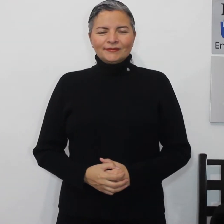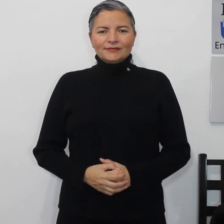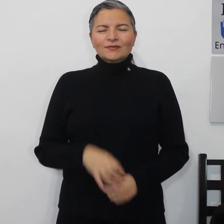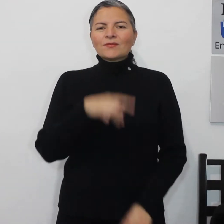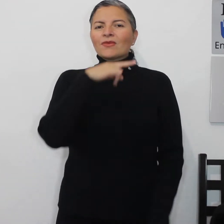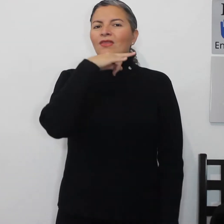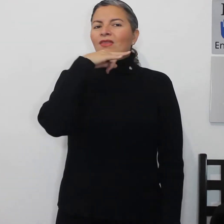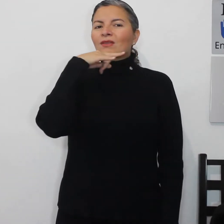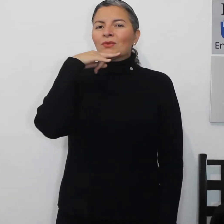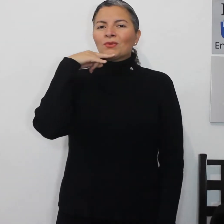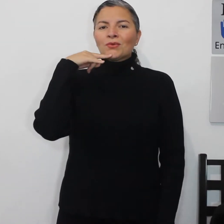morrón,